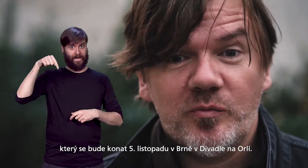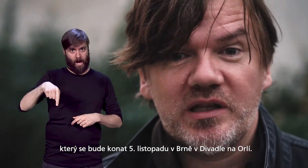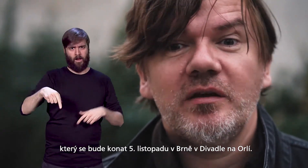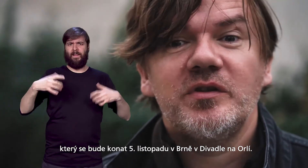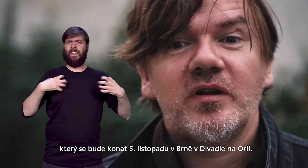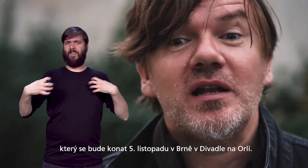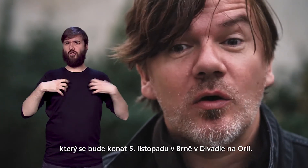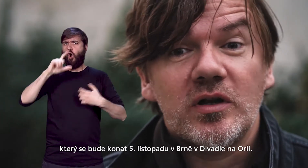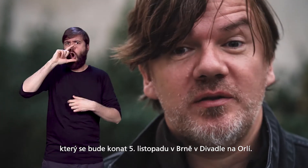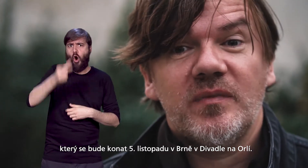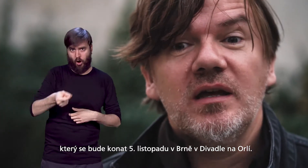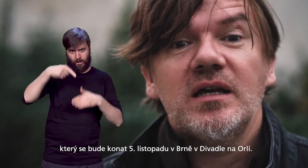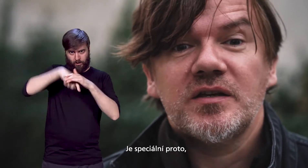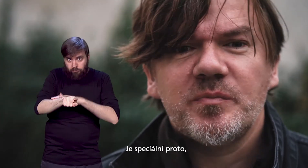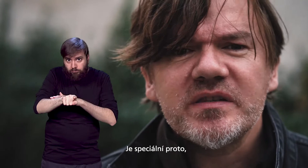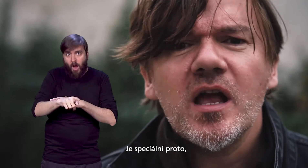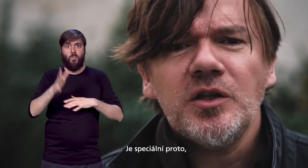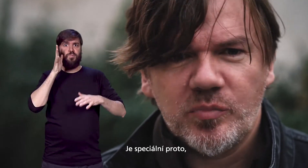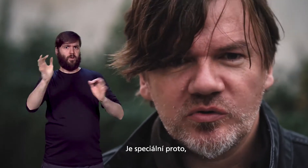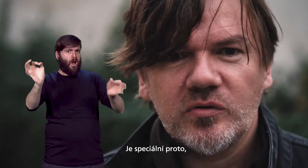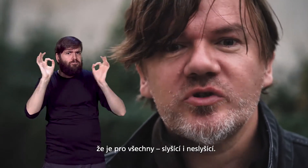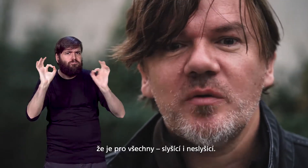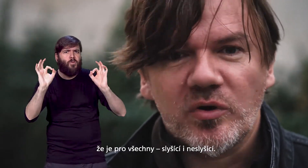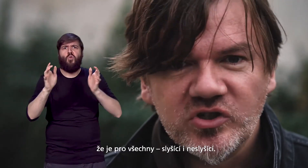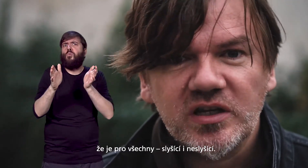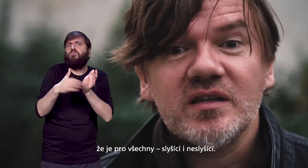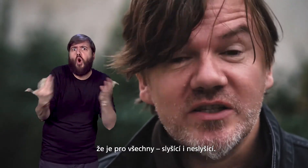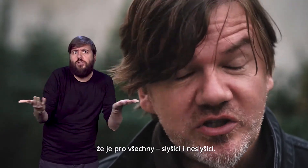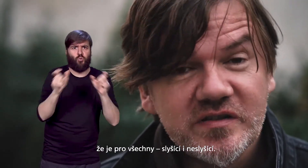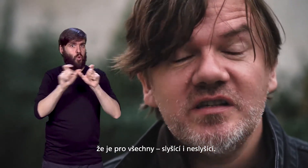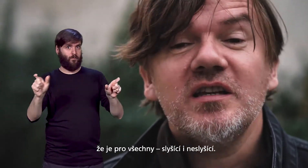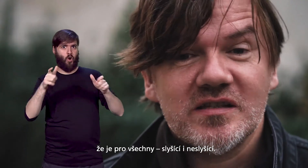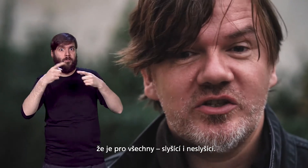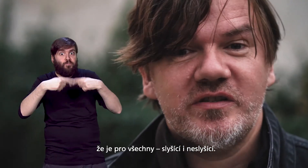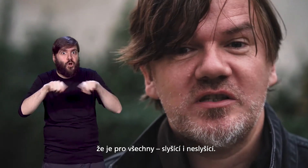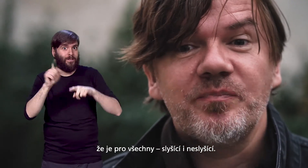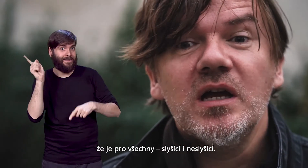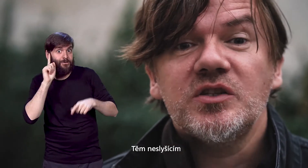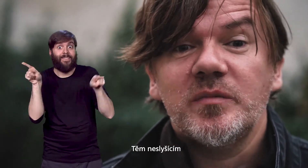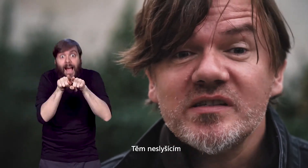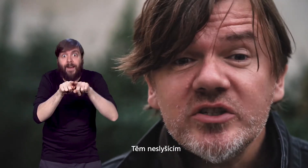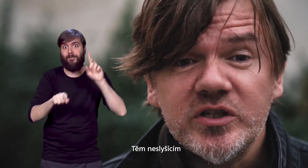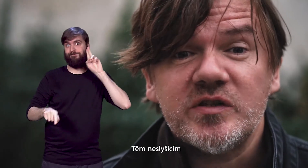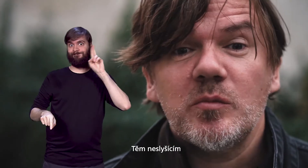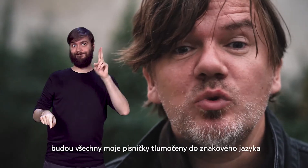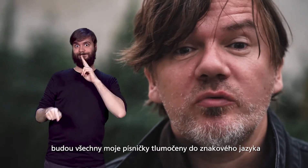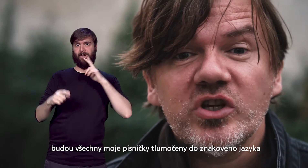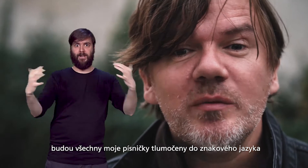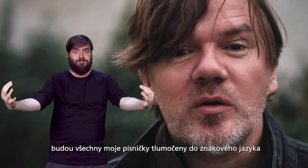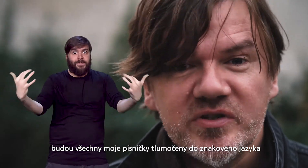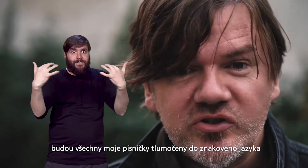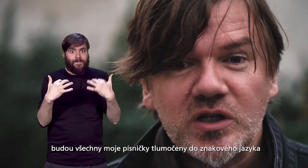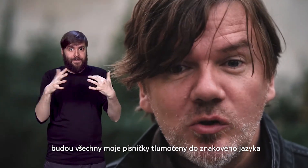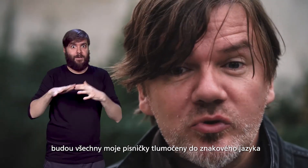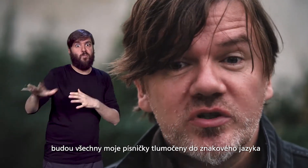listopadu v Brně v divadle na Orlí. Je speciální proto, že je pro všechny slyšící i neslyšící. Těm neslyšícím budou